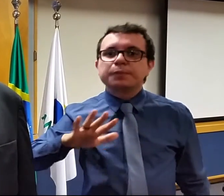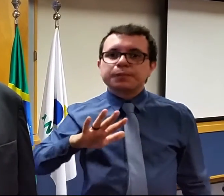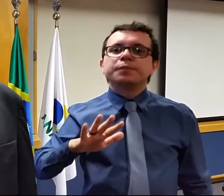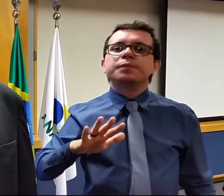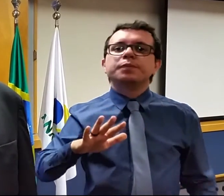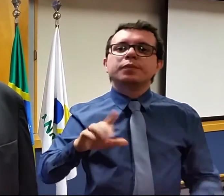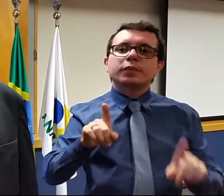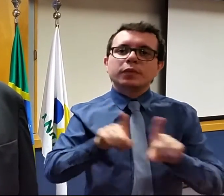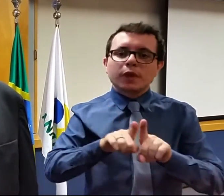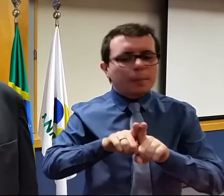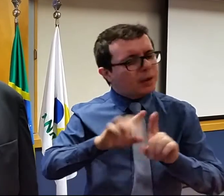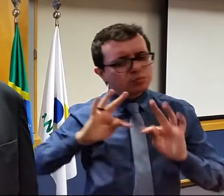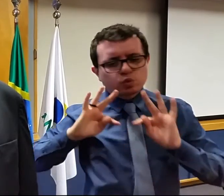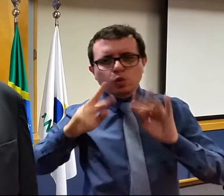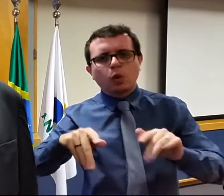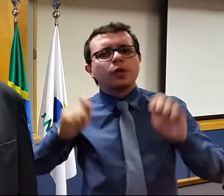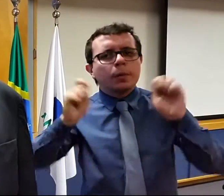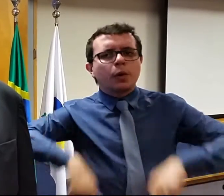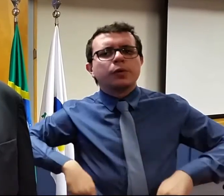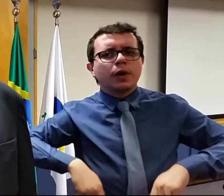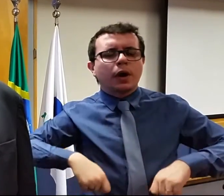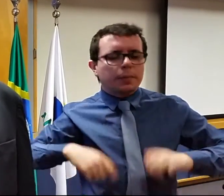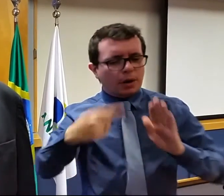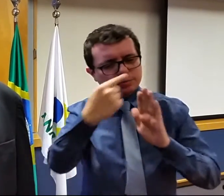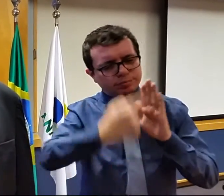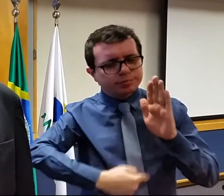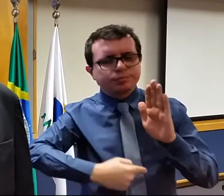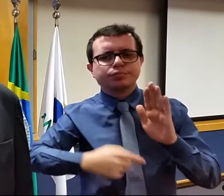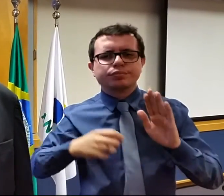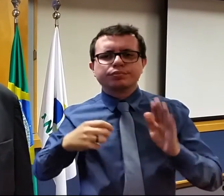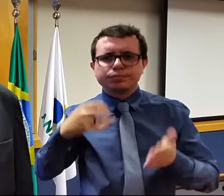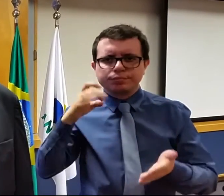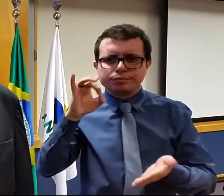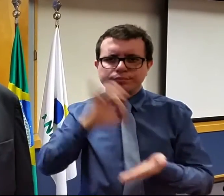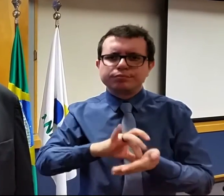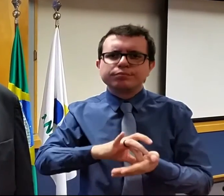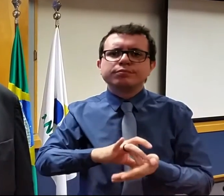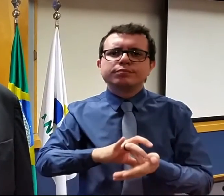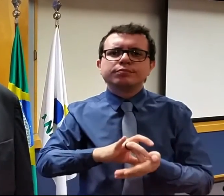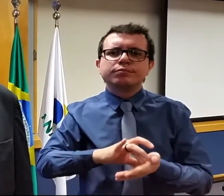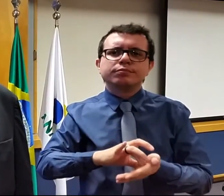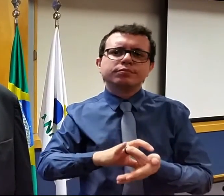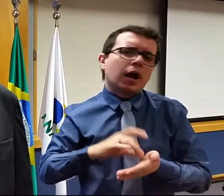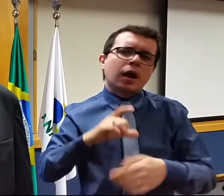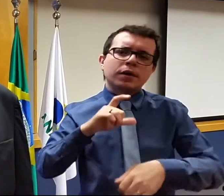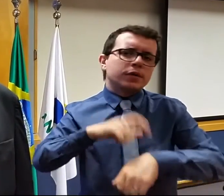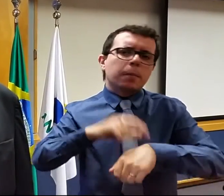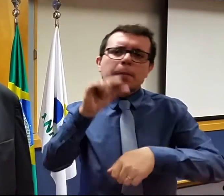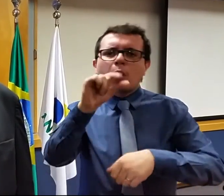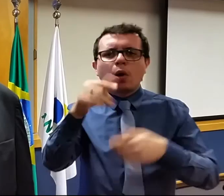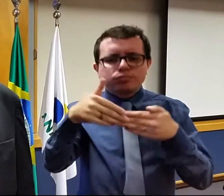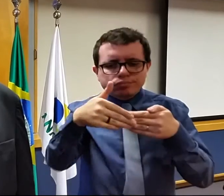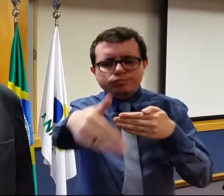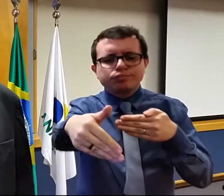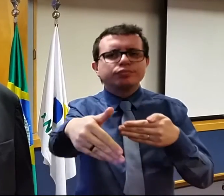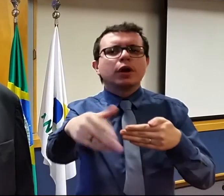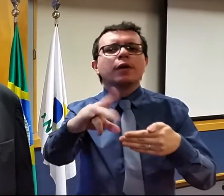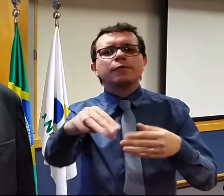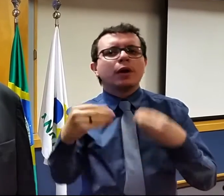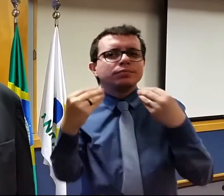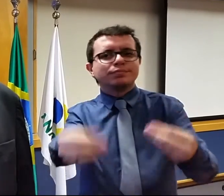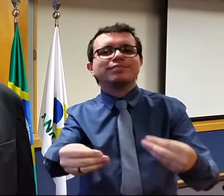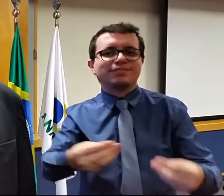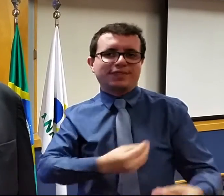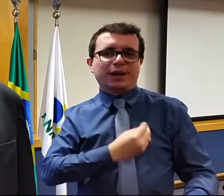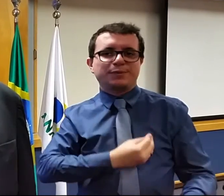né, as possibilidades de forma bastante concretas que em pouco tempo entrarão no cotidiano das pessoas,